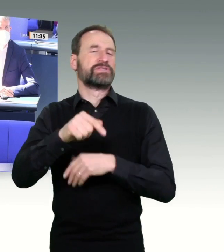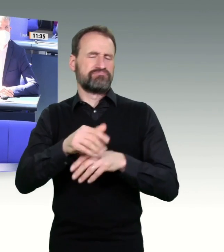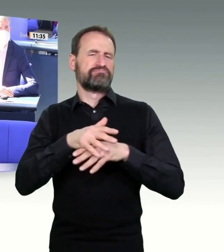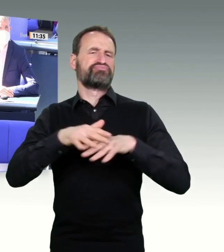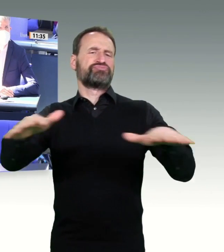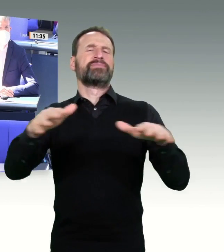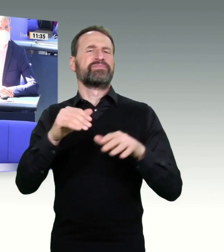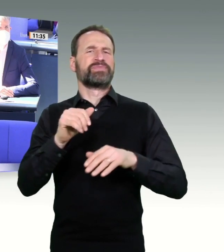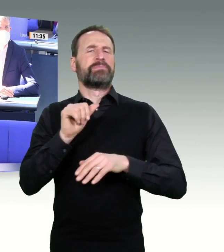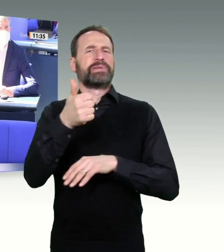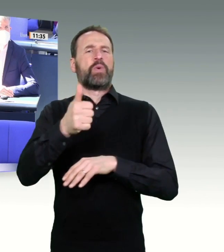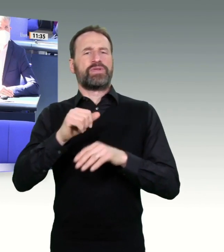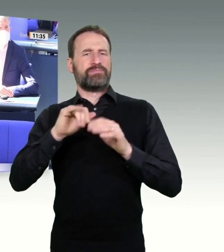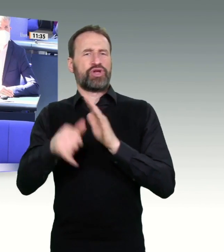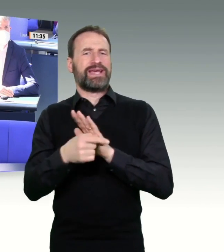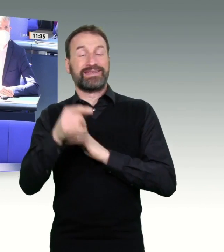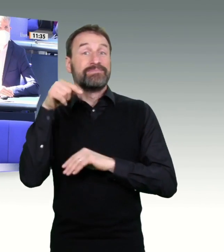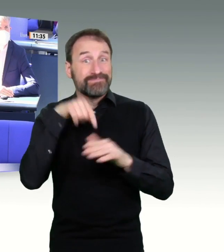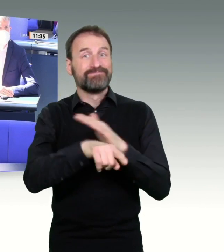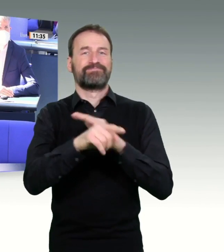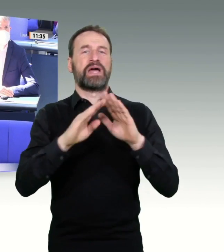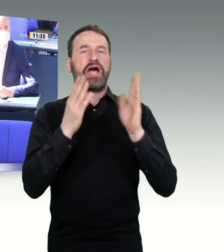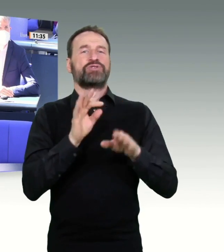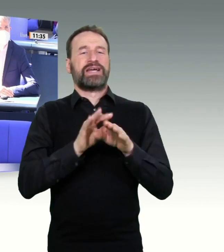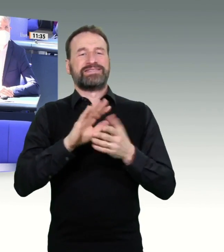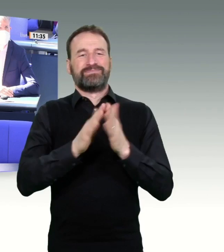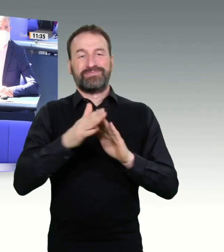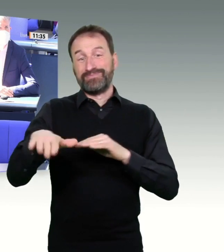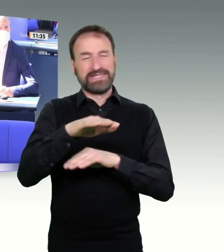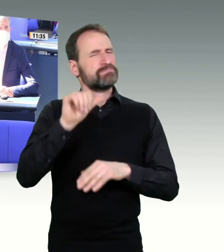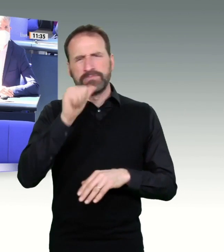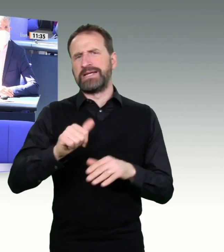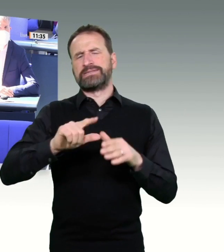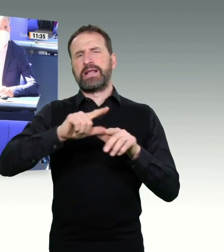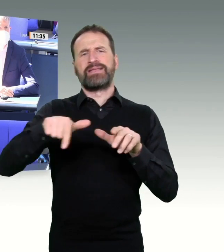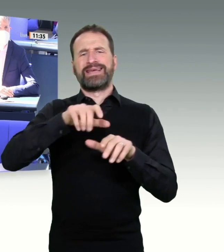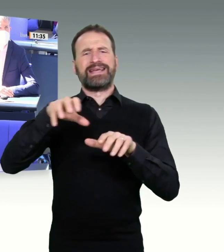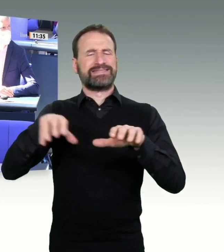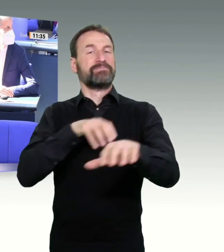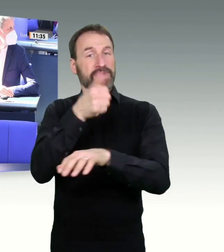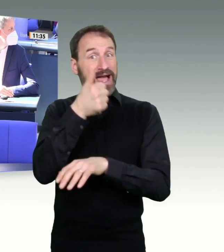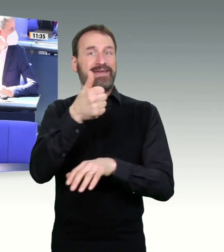für ein Pilotprojekt Baden-Württemberg geht da sehr zügig voran. Das wollte ich hier noch mal